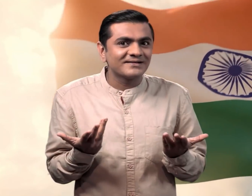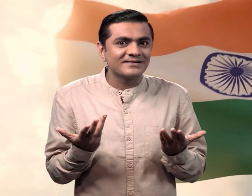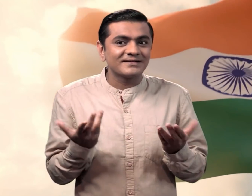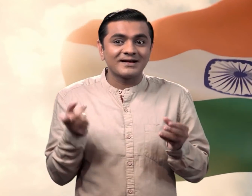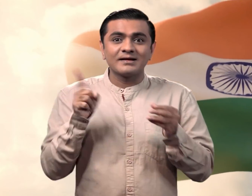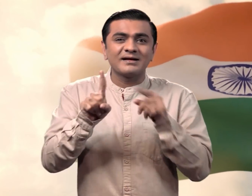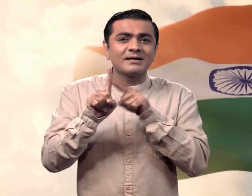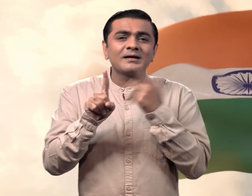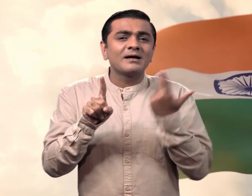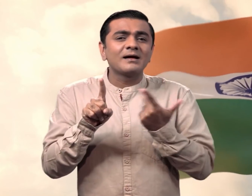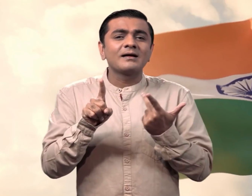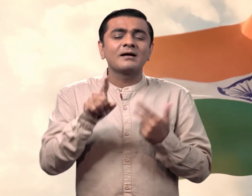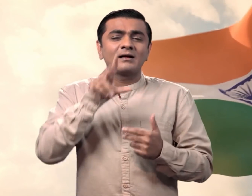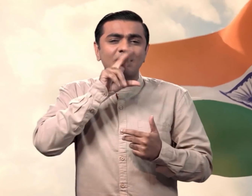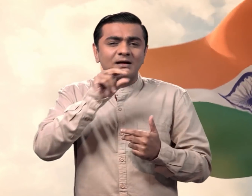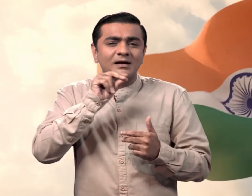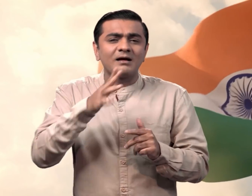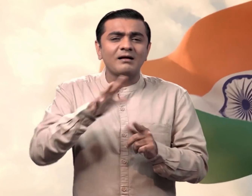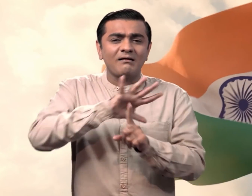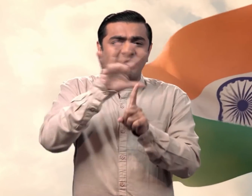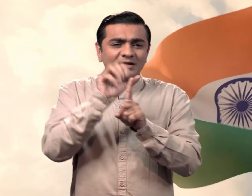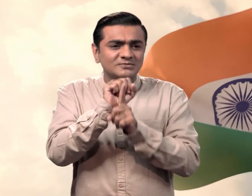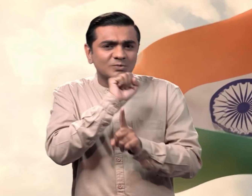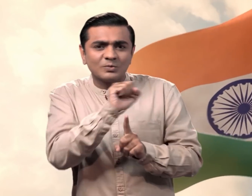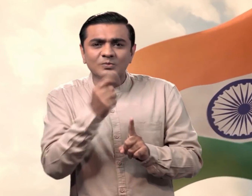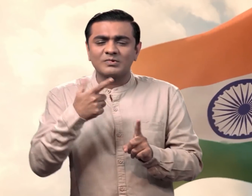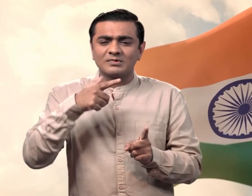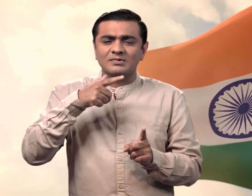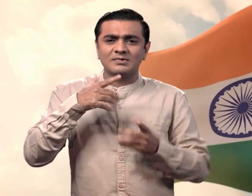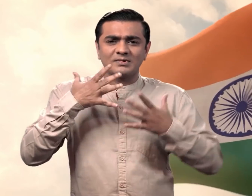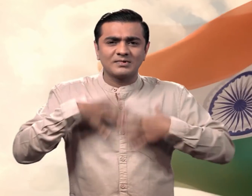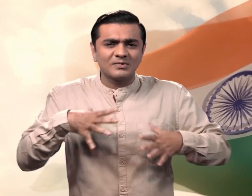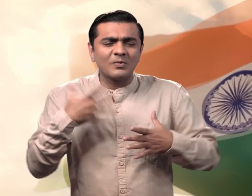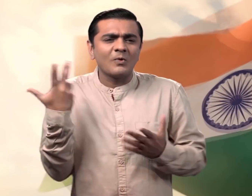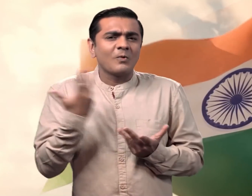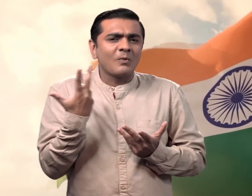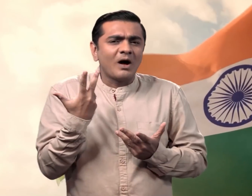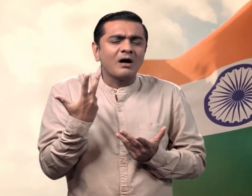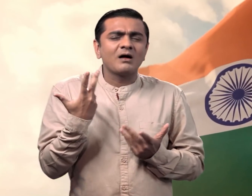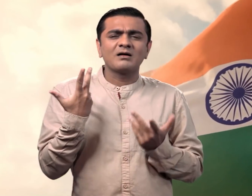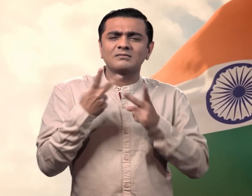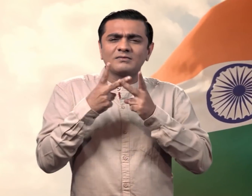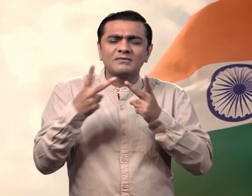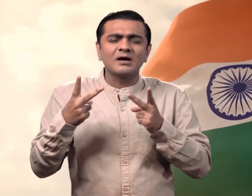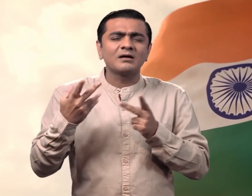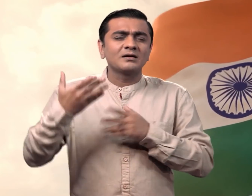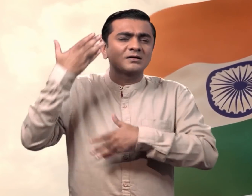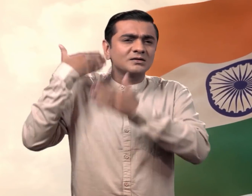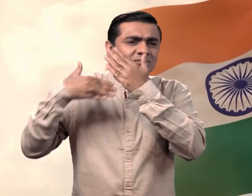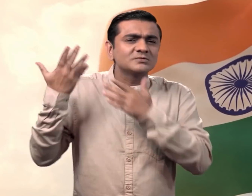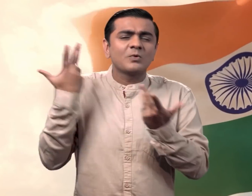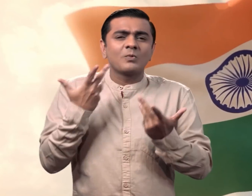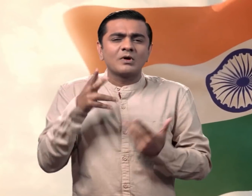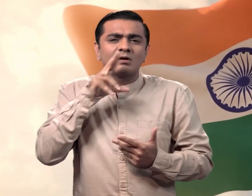दुभाश्य सांकितिक भाशा में विबिन्न संस्कृतियों इतिहास आधी के बारे में जानकारी का सतीक अनुवाद करेगा